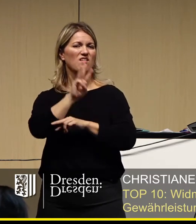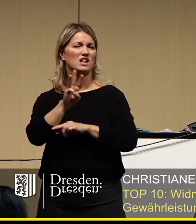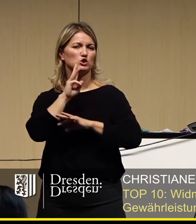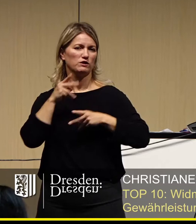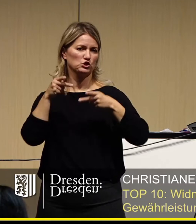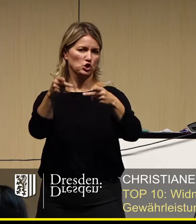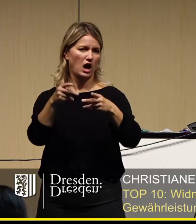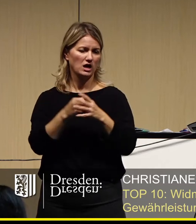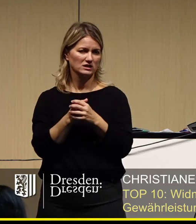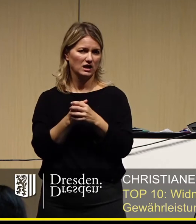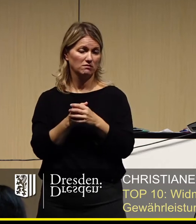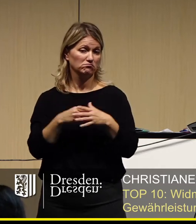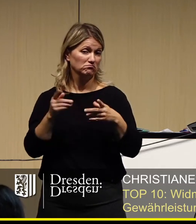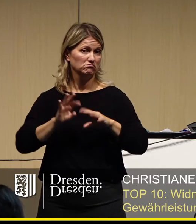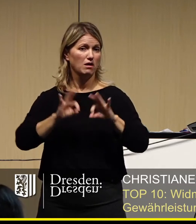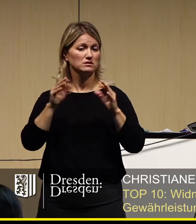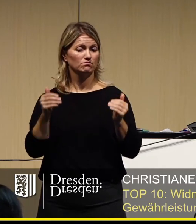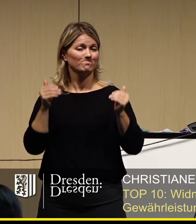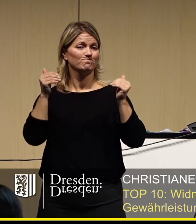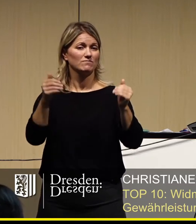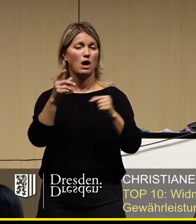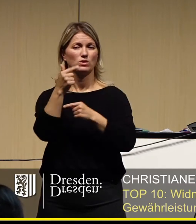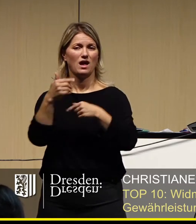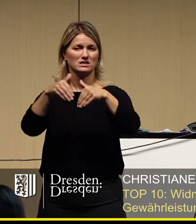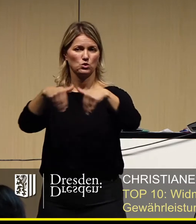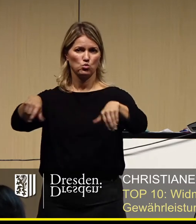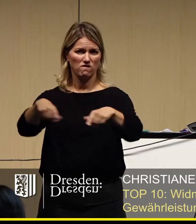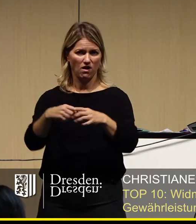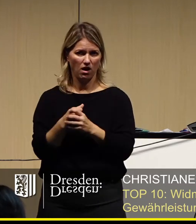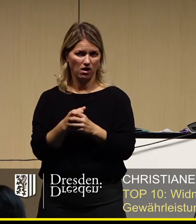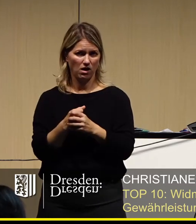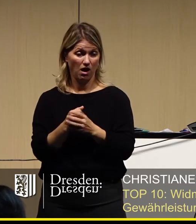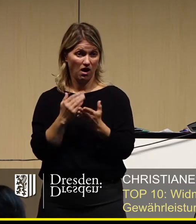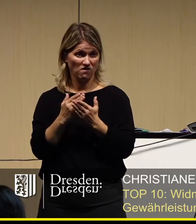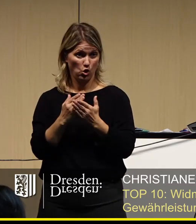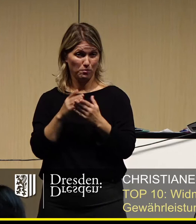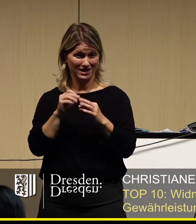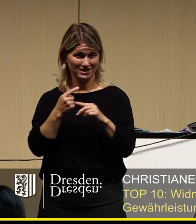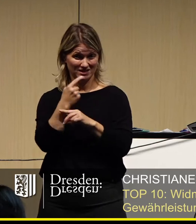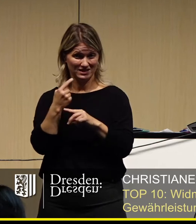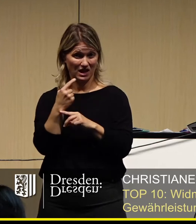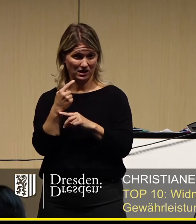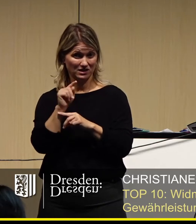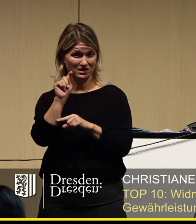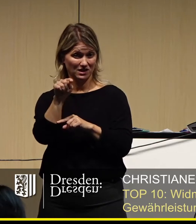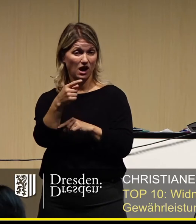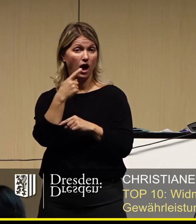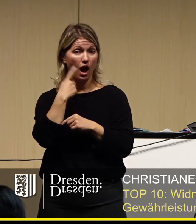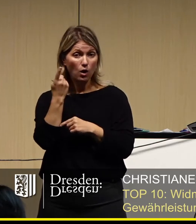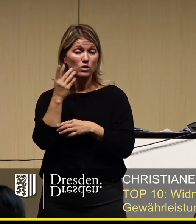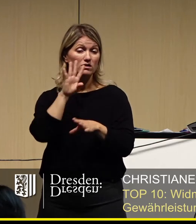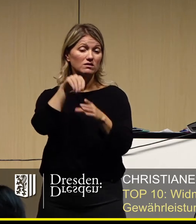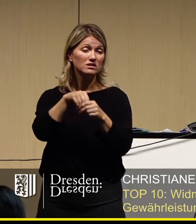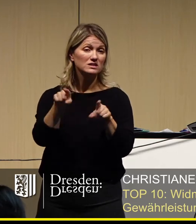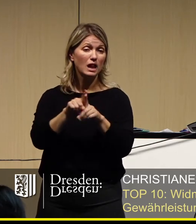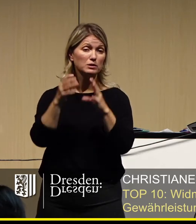im Bestfall auch über das Terrassenufer. Denn wir möchten an der Stelle schon noch mal daran erinnern, dass in der Zeit ja auch noch der Skiweltcup